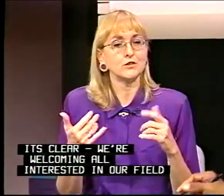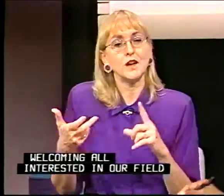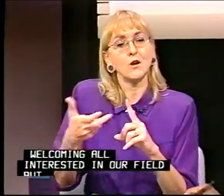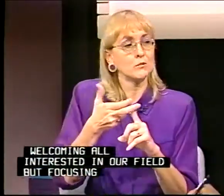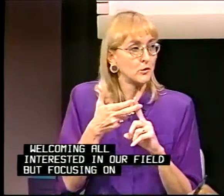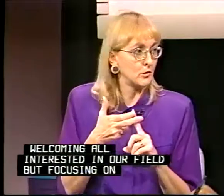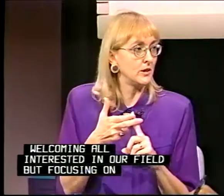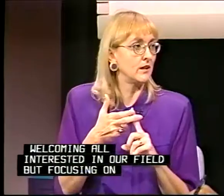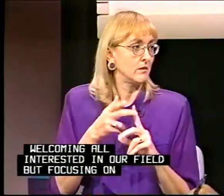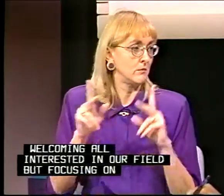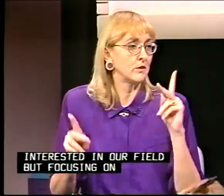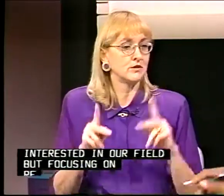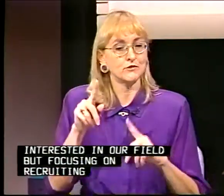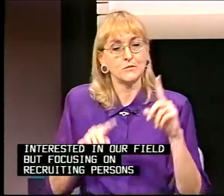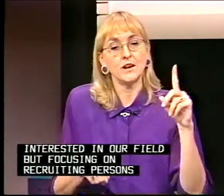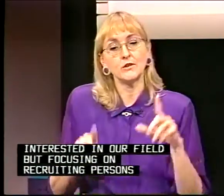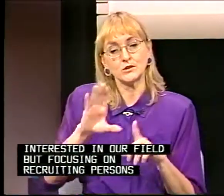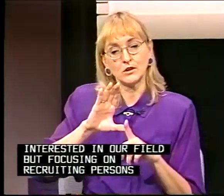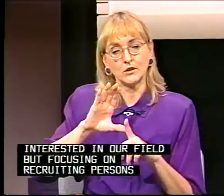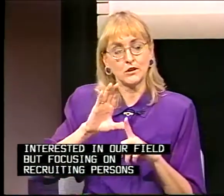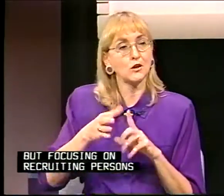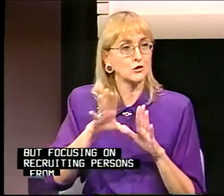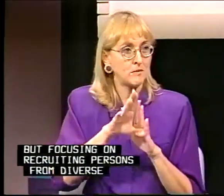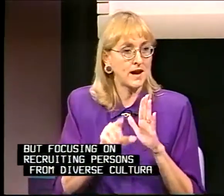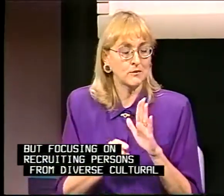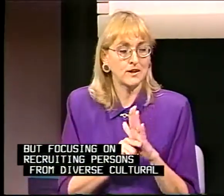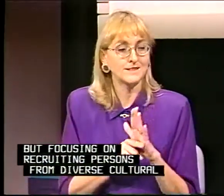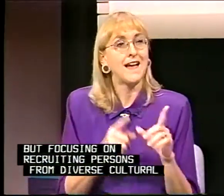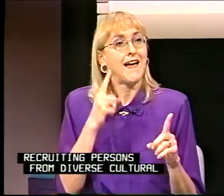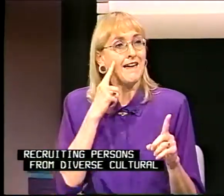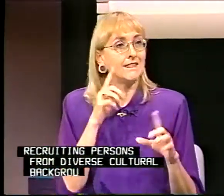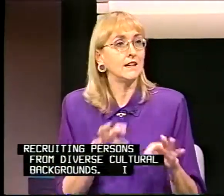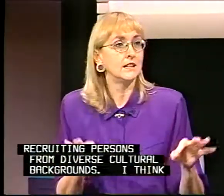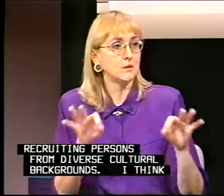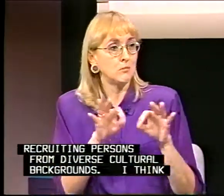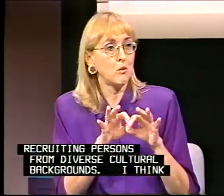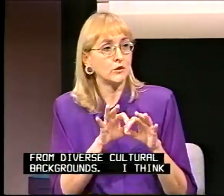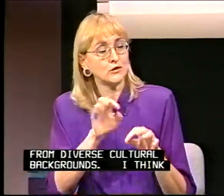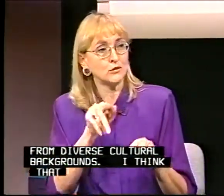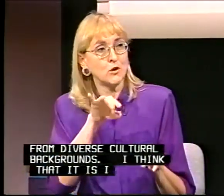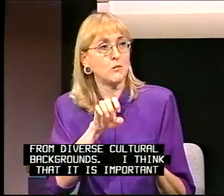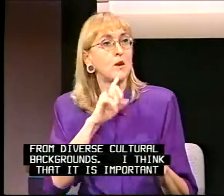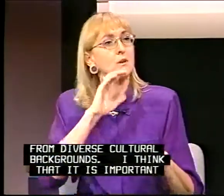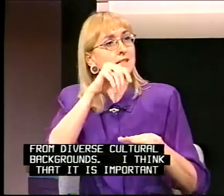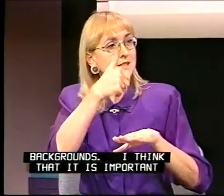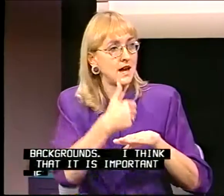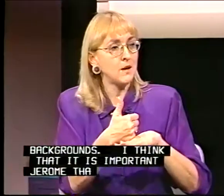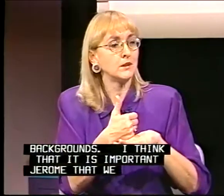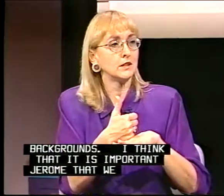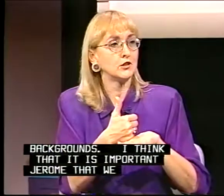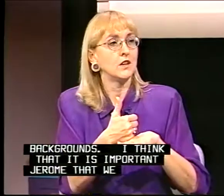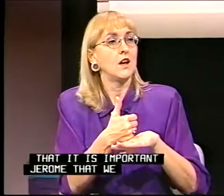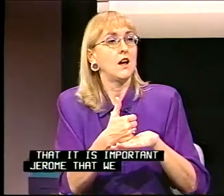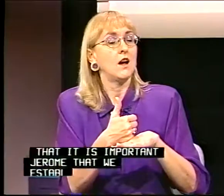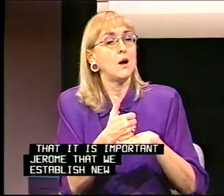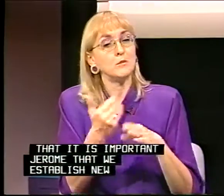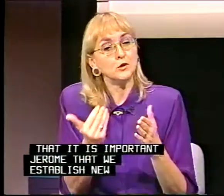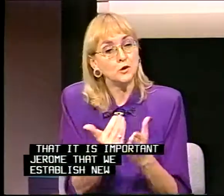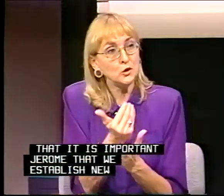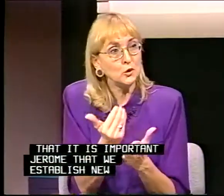now on recruiting persons from diverse cultural backgrounds. I think it is important, Jerome, that we establish new